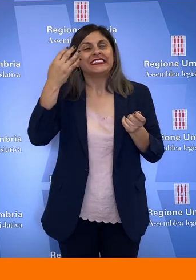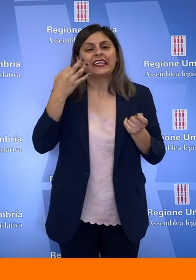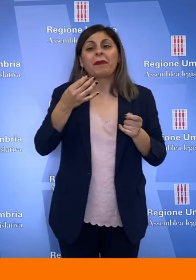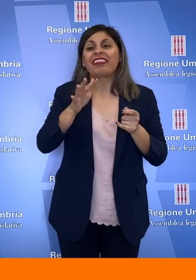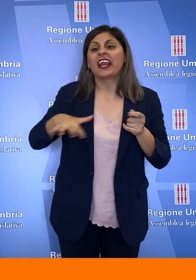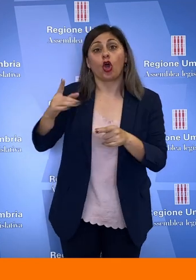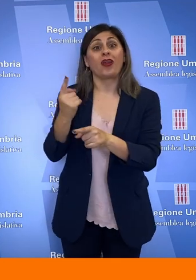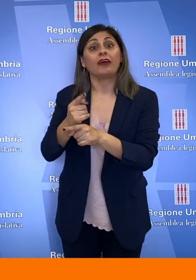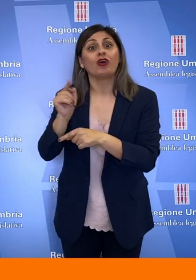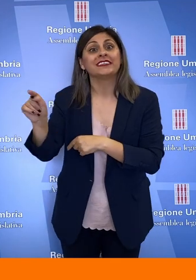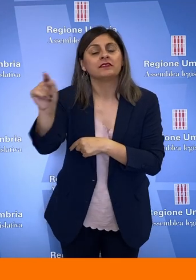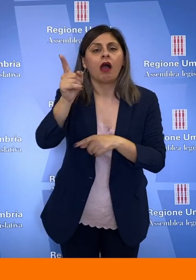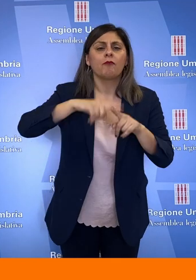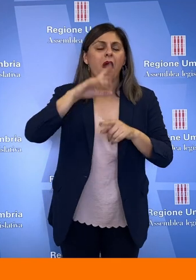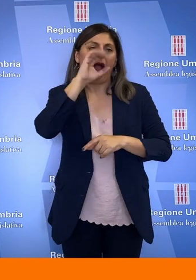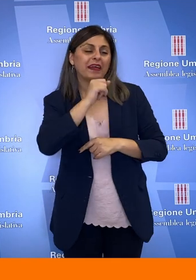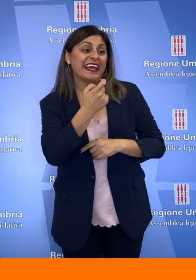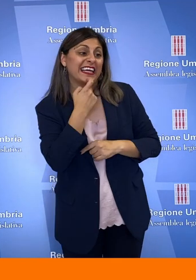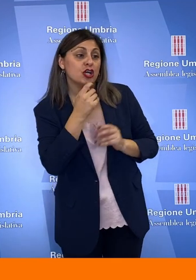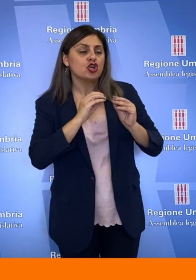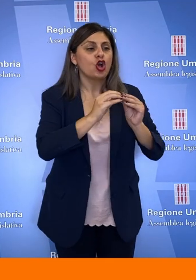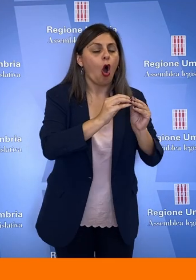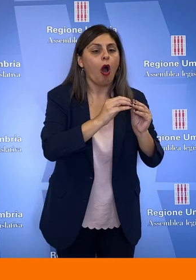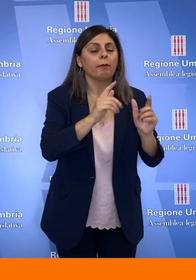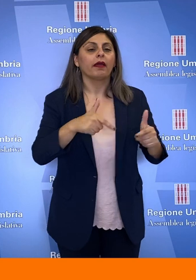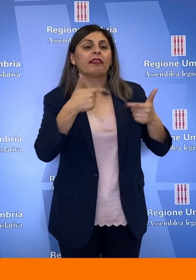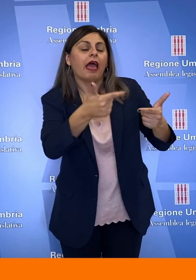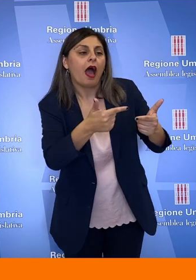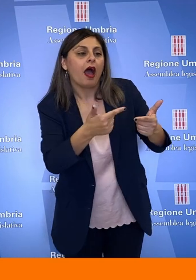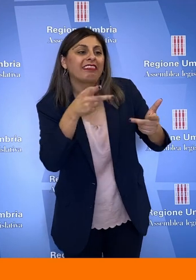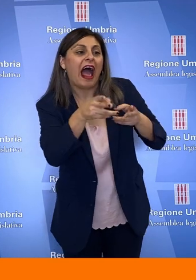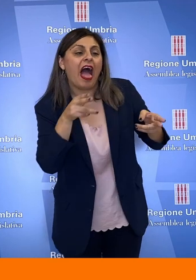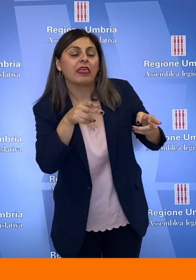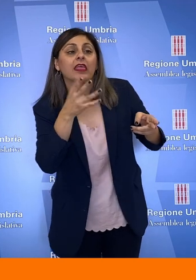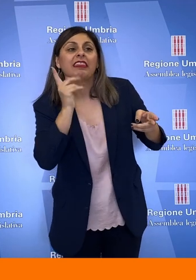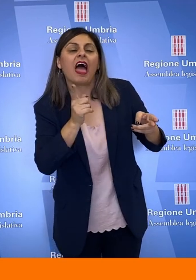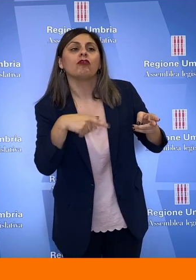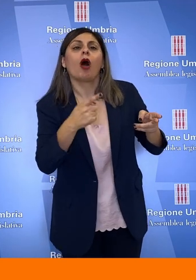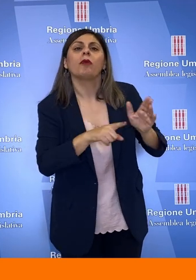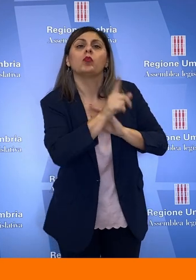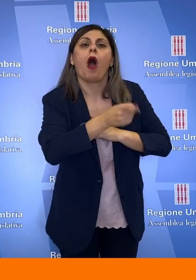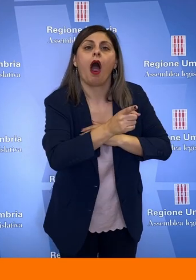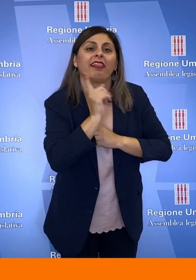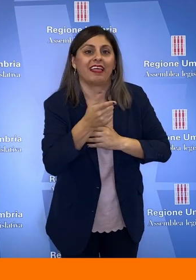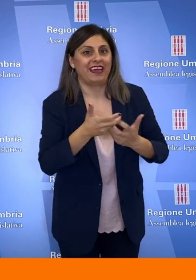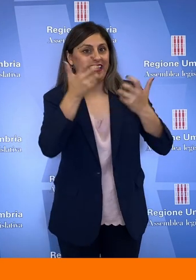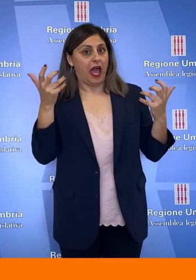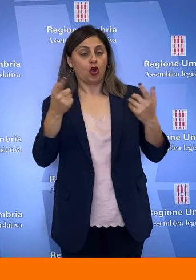territori e capire chi e come vanno a colpire gli eventuali tagli da attuare. La Commissione si è impegnata a